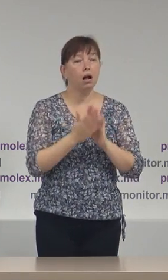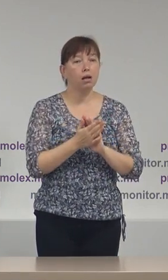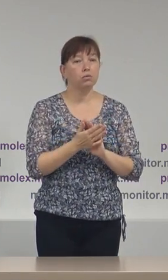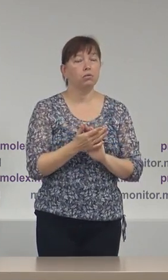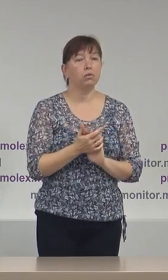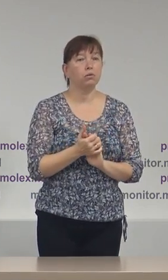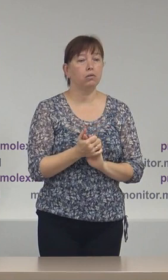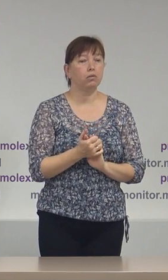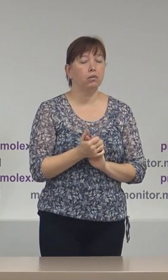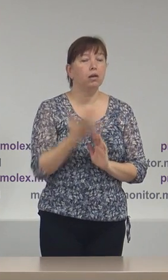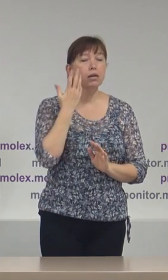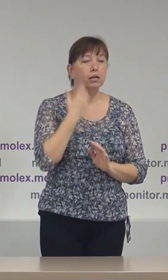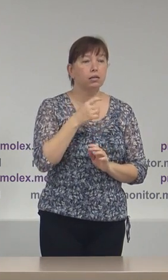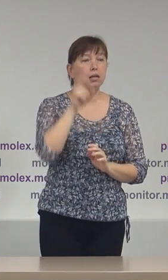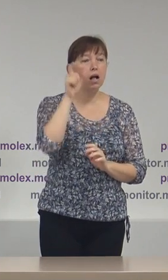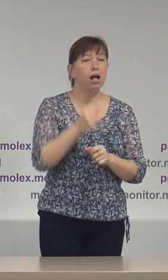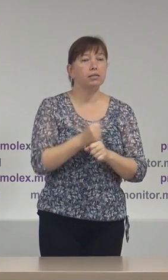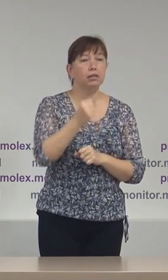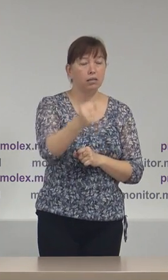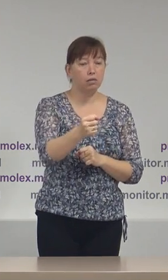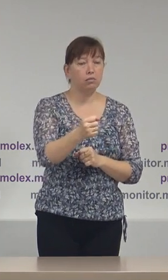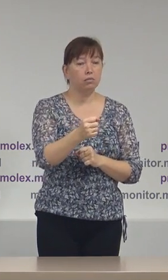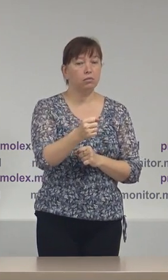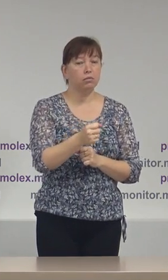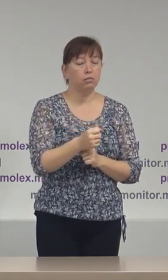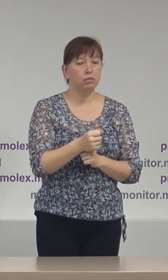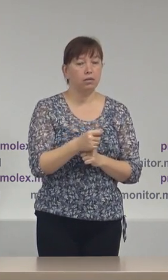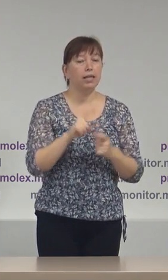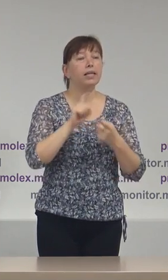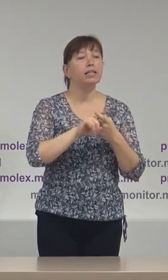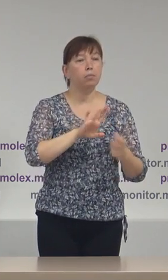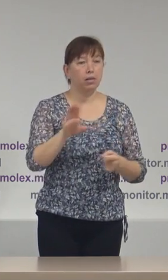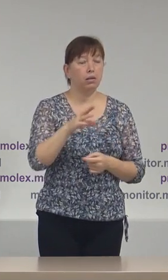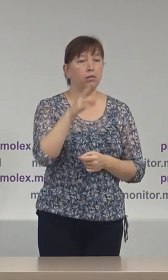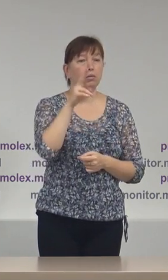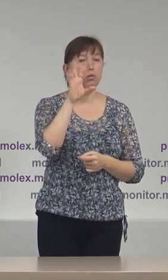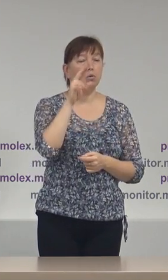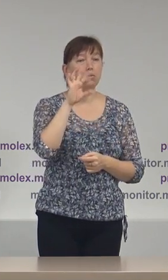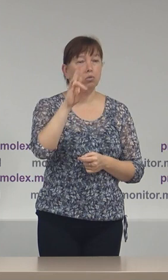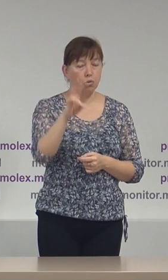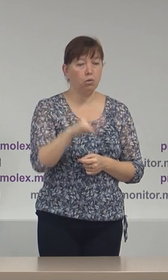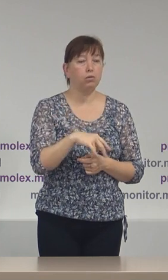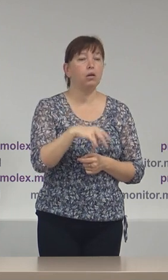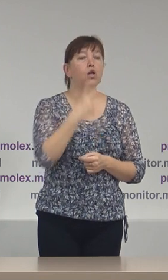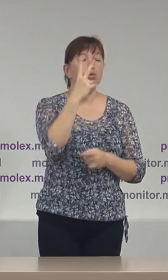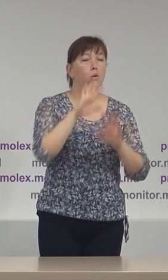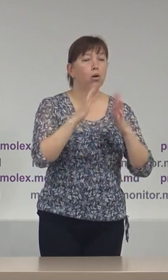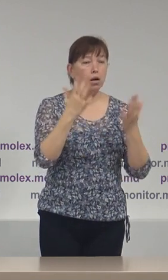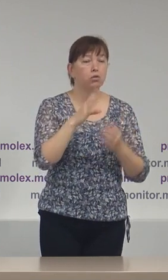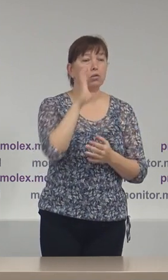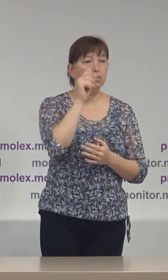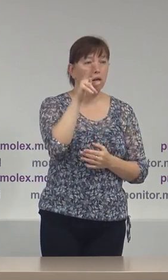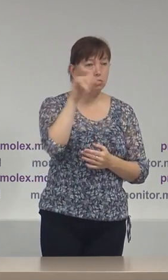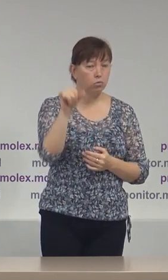candidatul desemnat candidatul independent Igor Dodon două cazuri doamna Maia Sandu și un